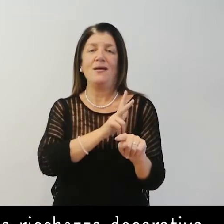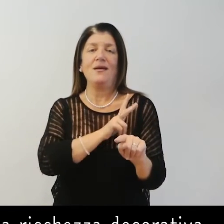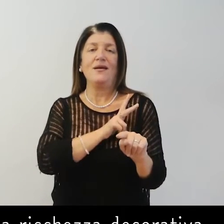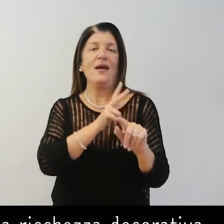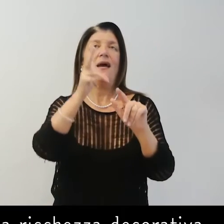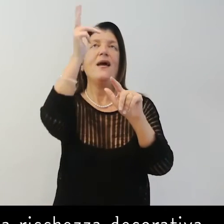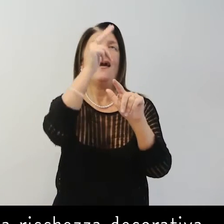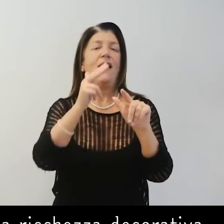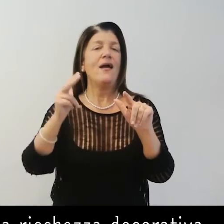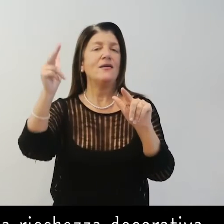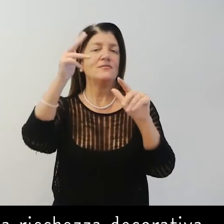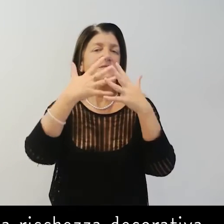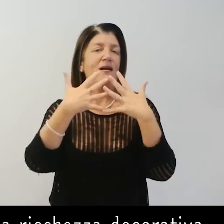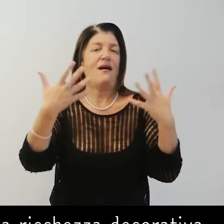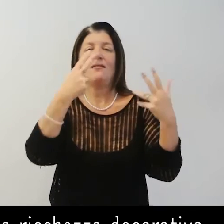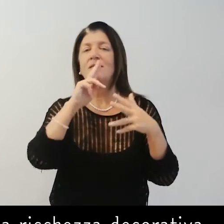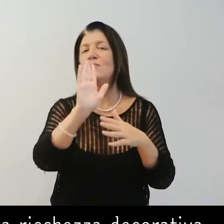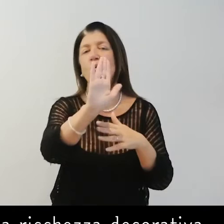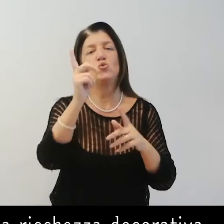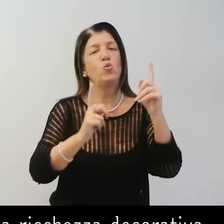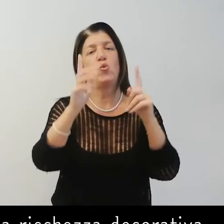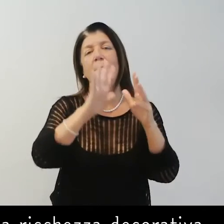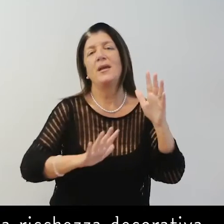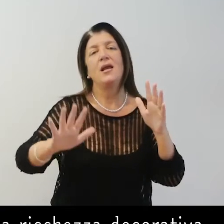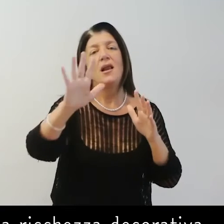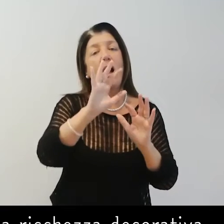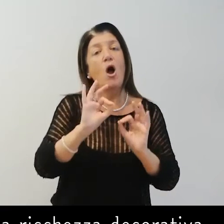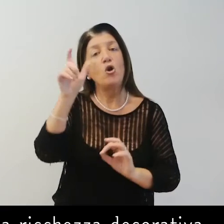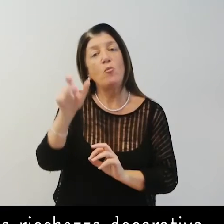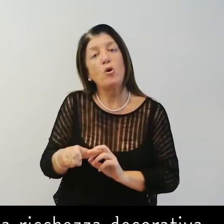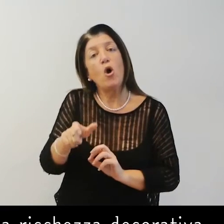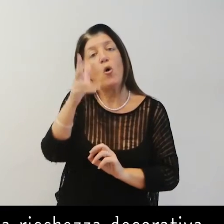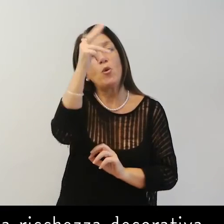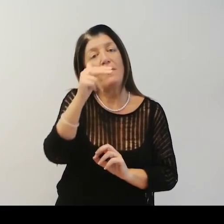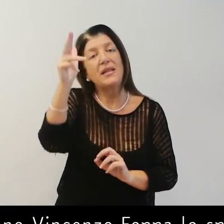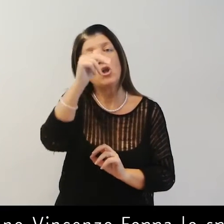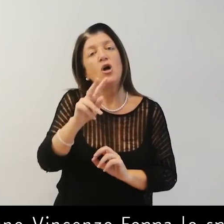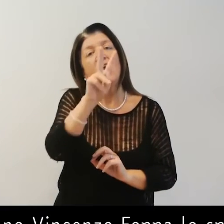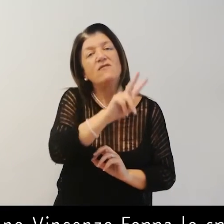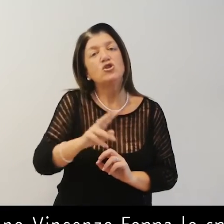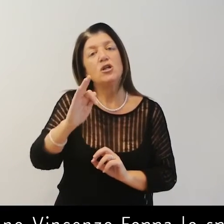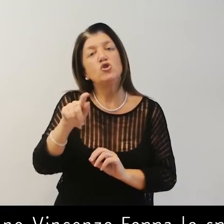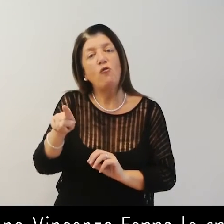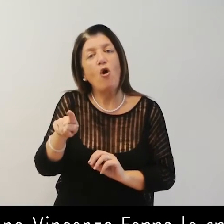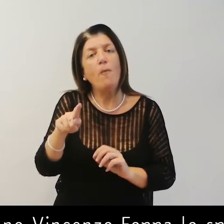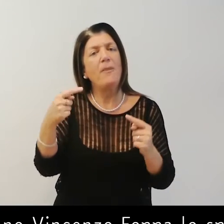la ricchezza decorativa è tipicamente lombarda del bresciano di vincenzo coppa